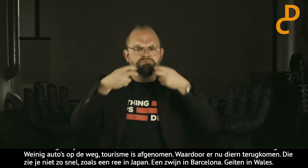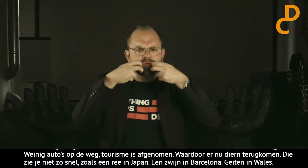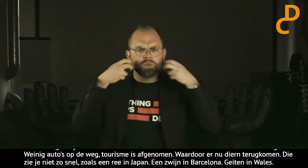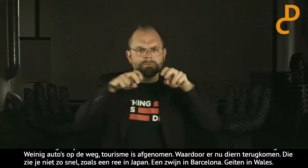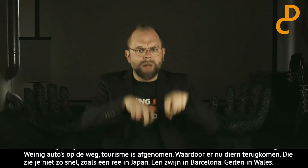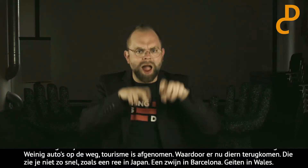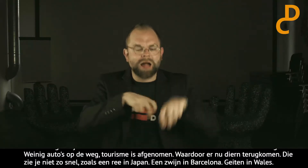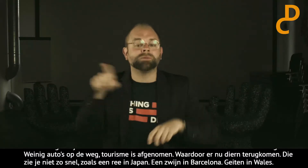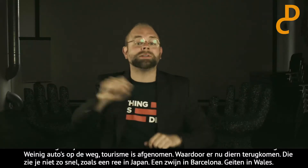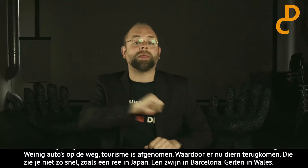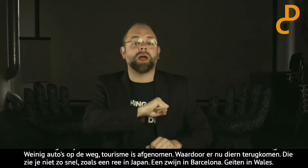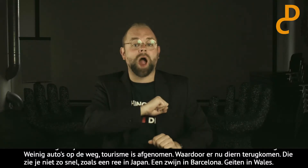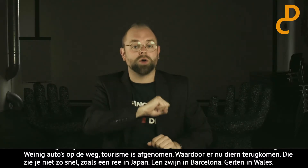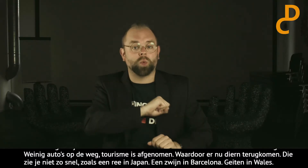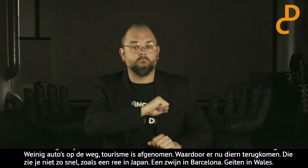En een puma in Santiago.